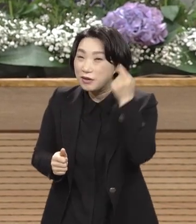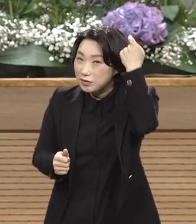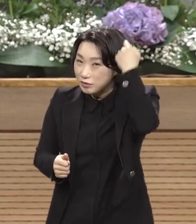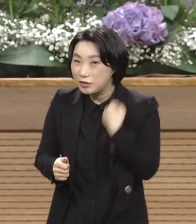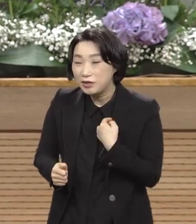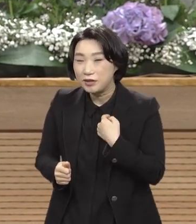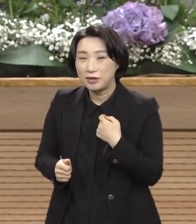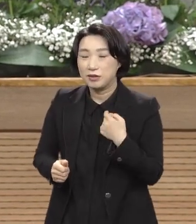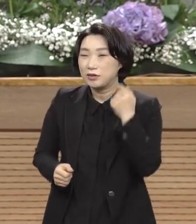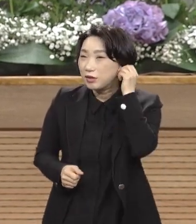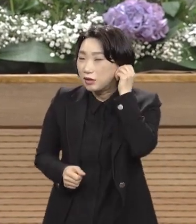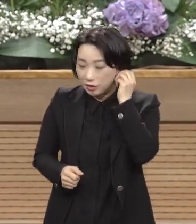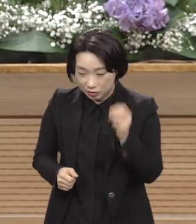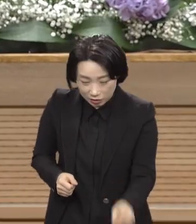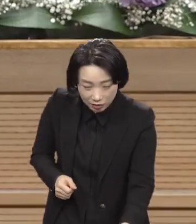떨어져가지고 주님이 주워서